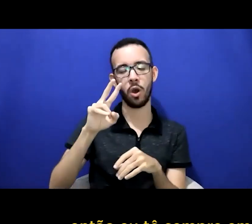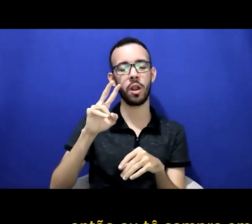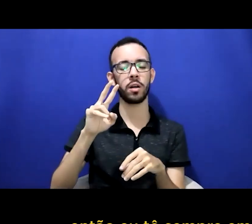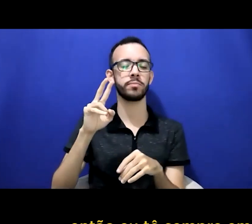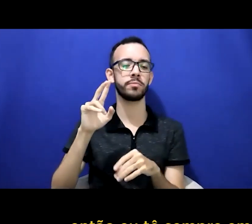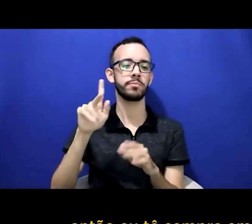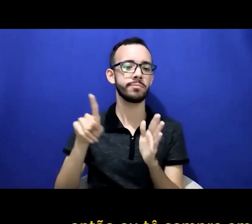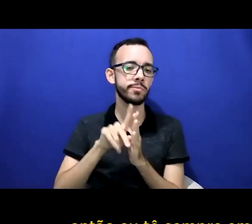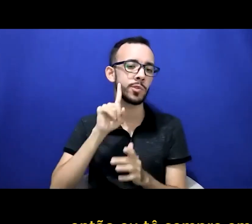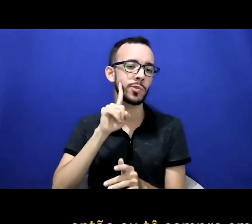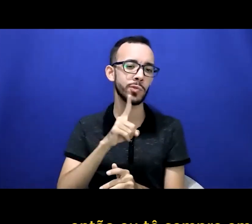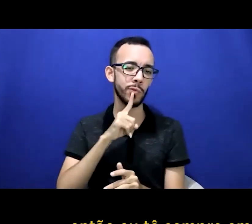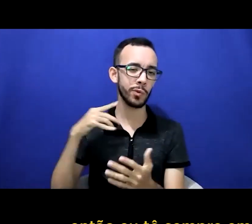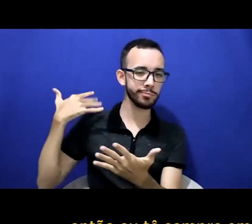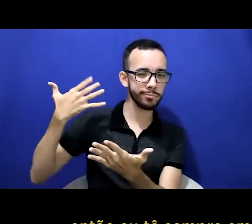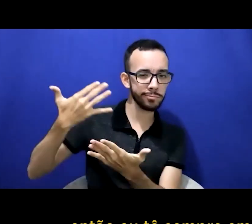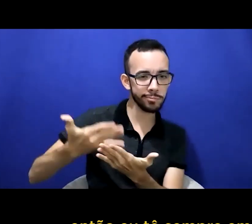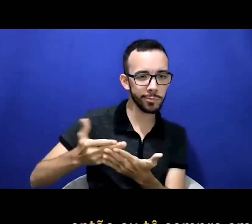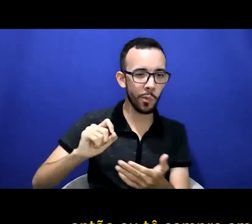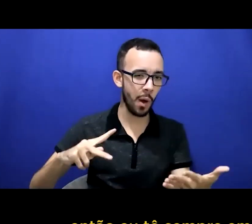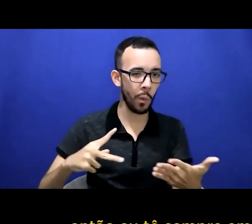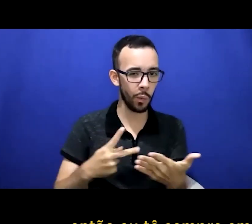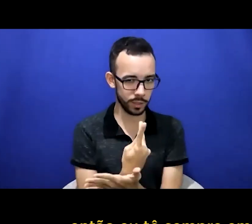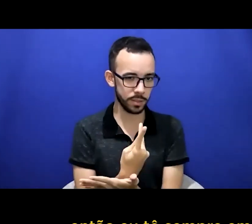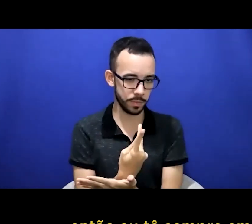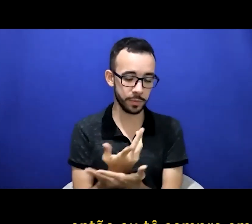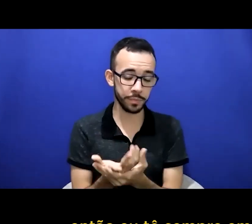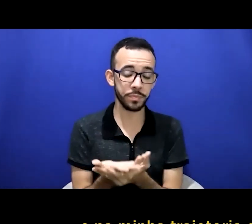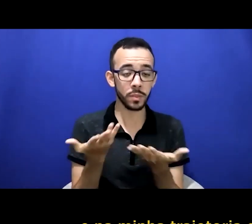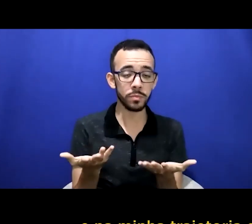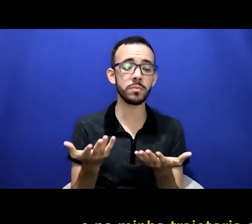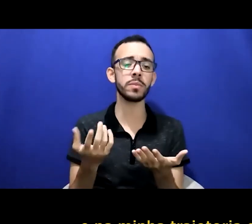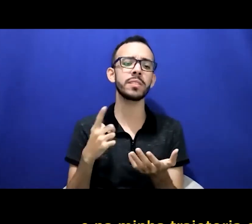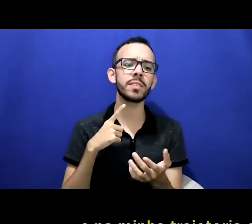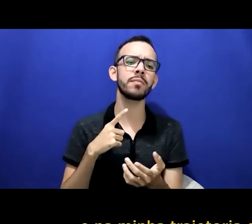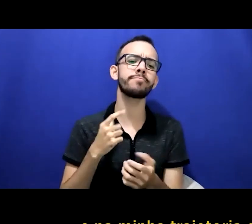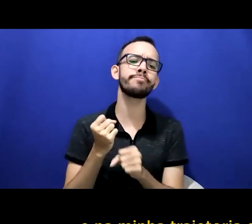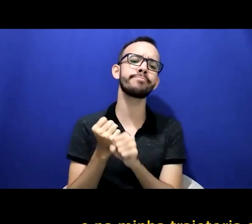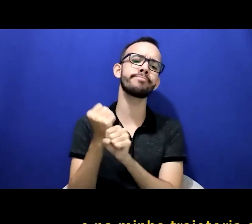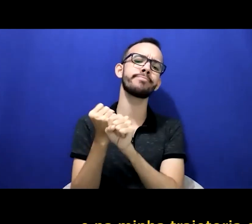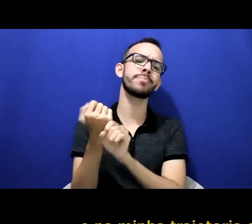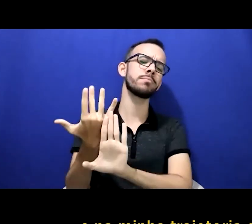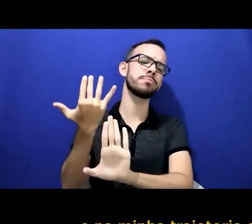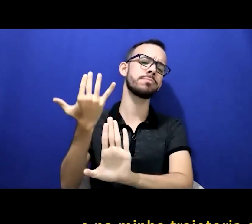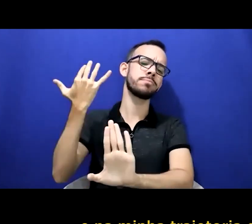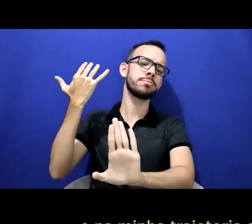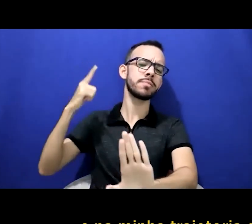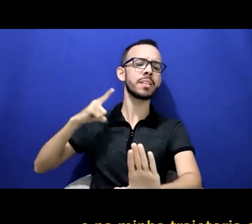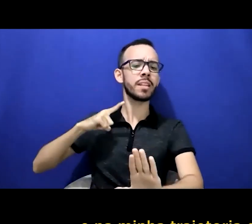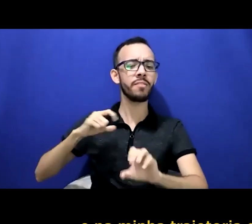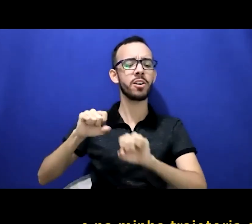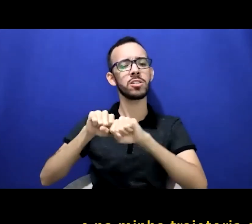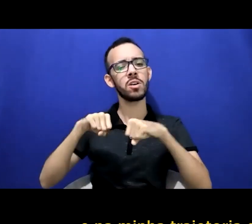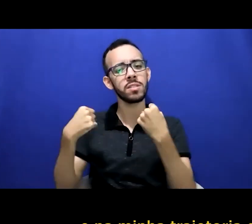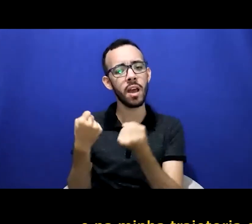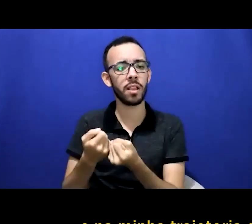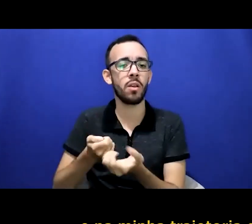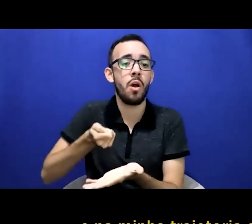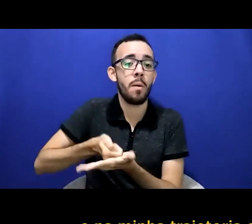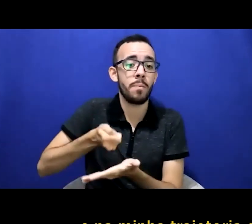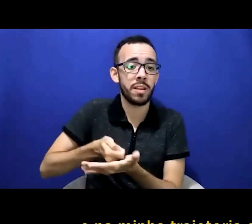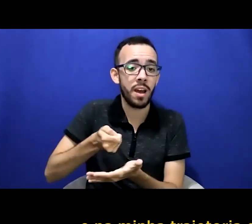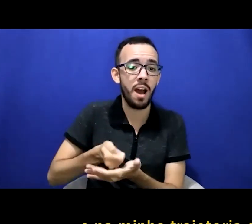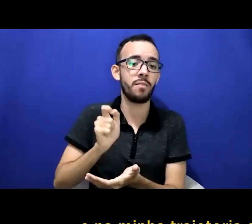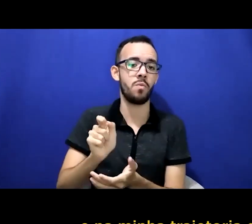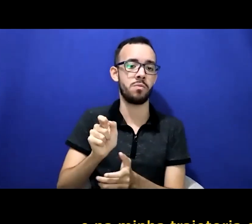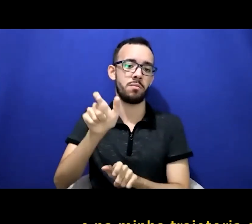sempre em contato com com o português e na minha trajetória de surdo